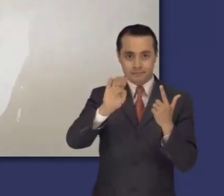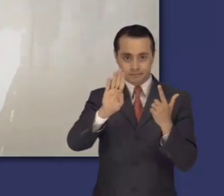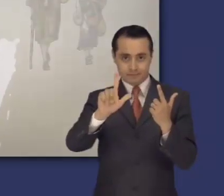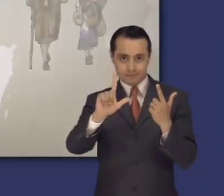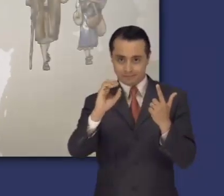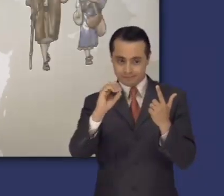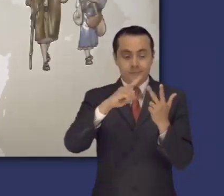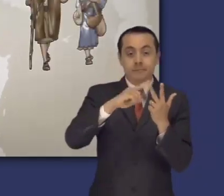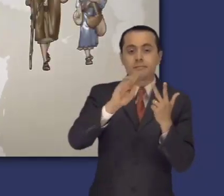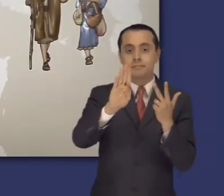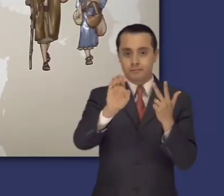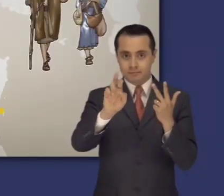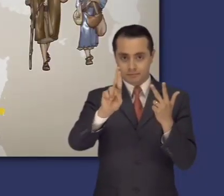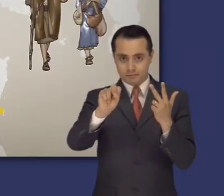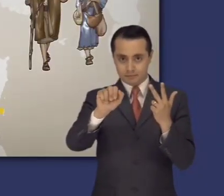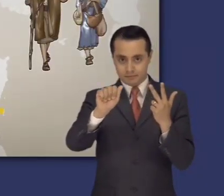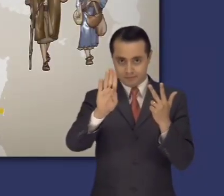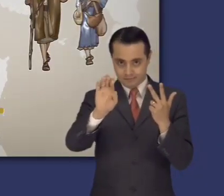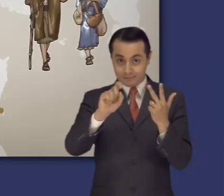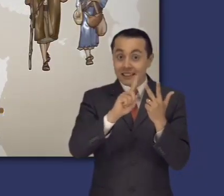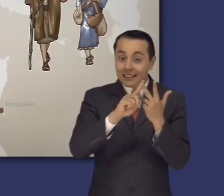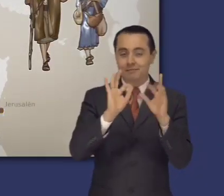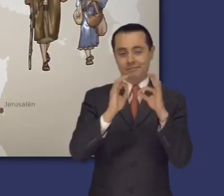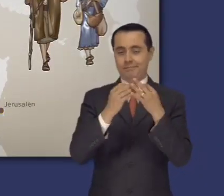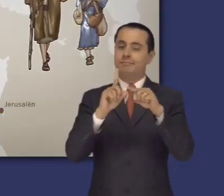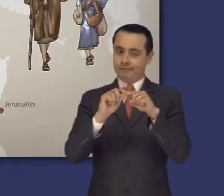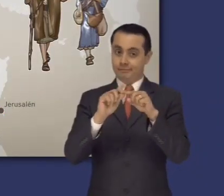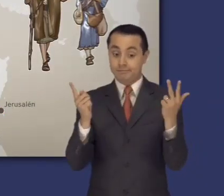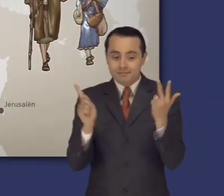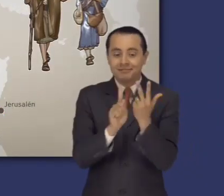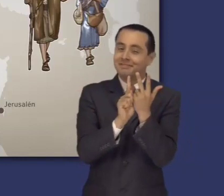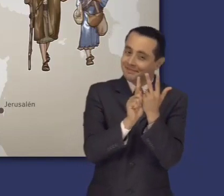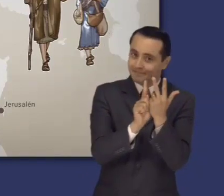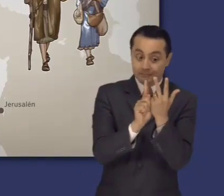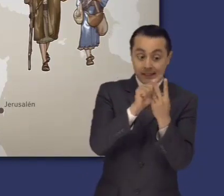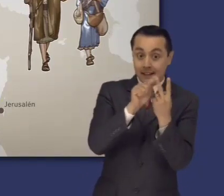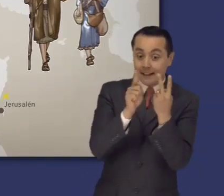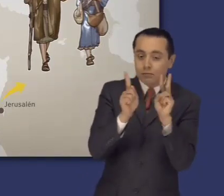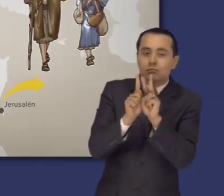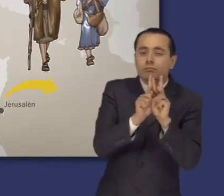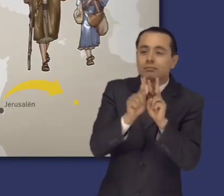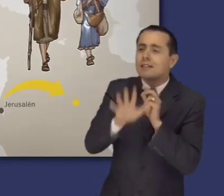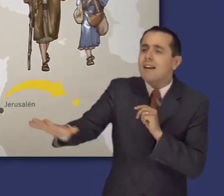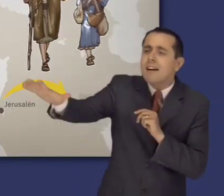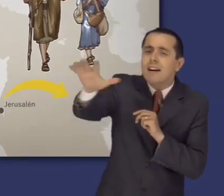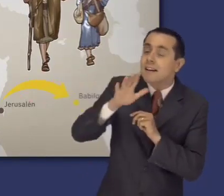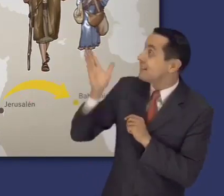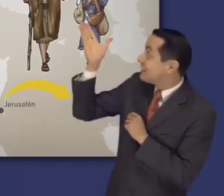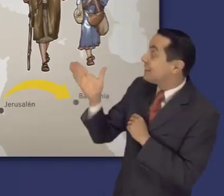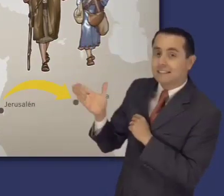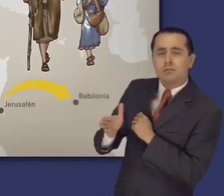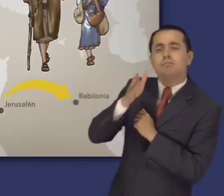Tuvo el privilegio de ser compañero de Pablo y Bernabé en sus viajes misionales. Su ministerio lo llevó a lugares tan distantes como